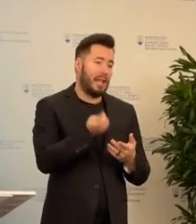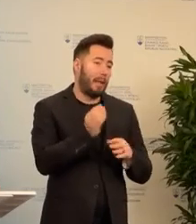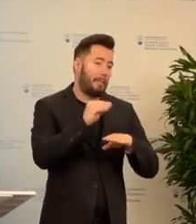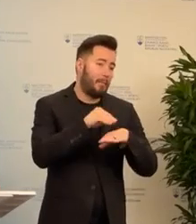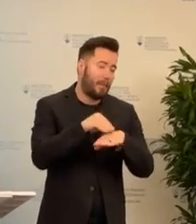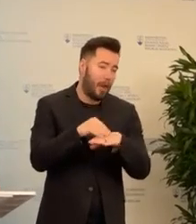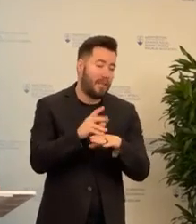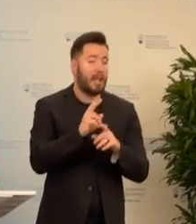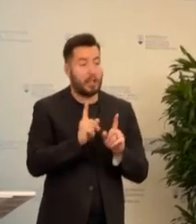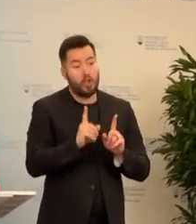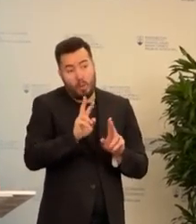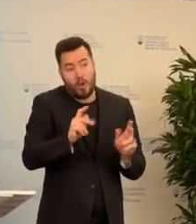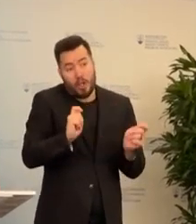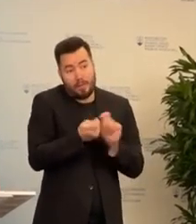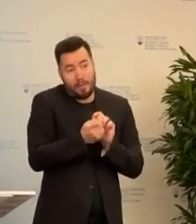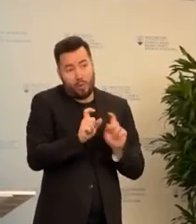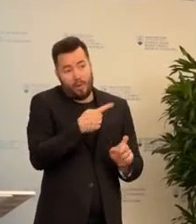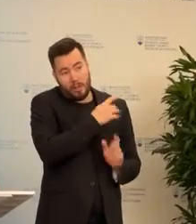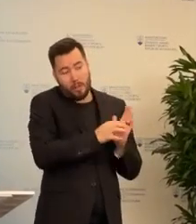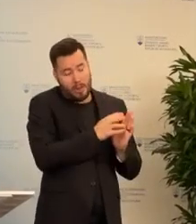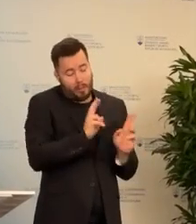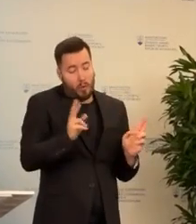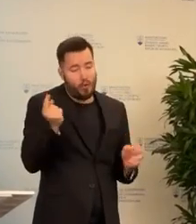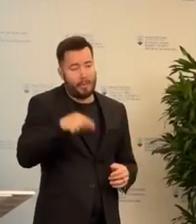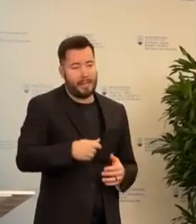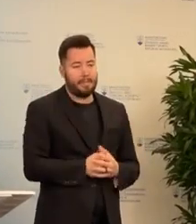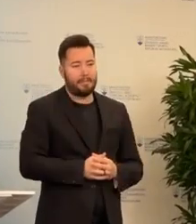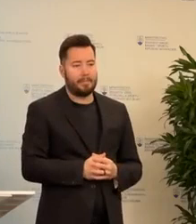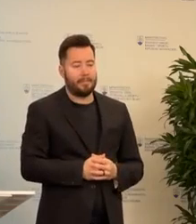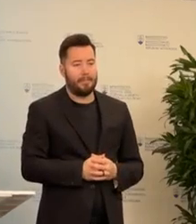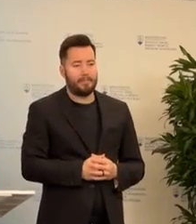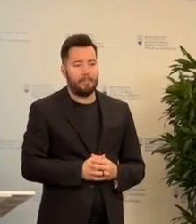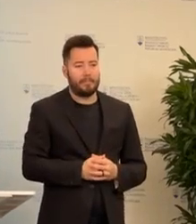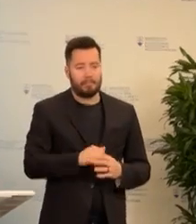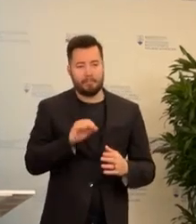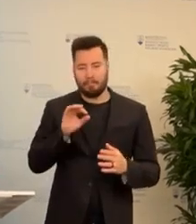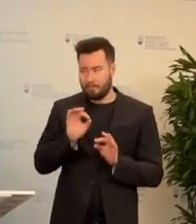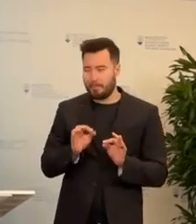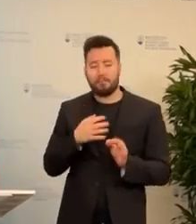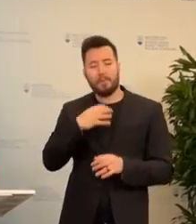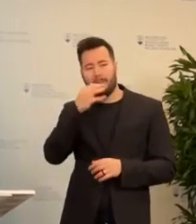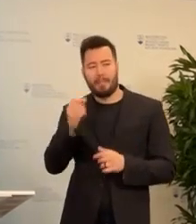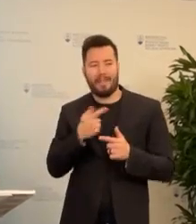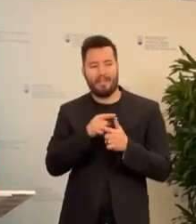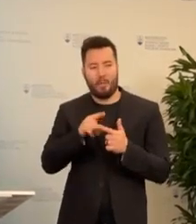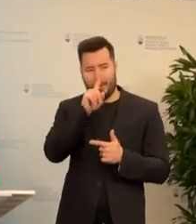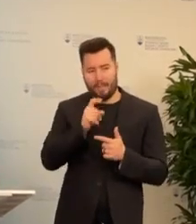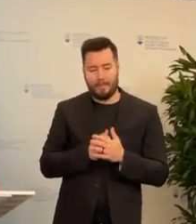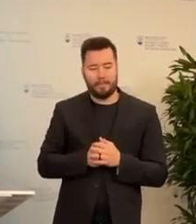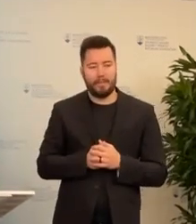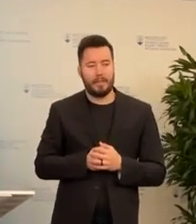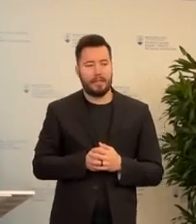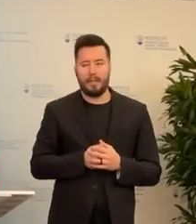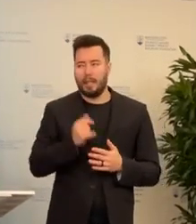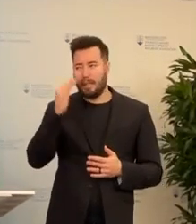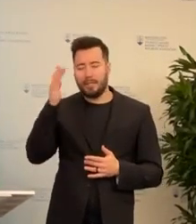budú meniť aj vplyvom toho, čo sa v súčasnosti deje. Áno, a ešte, ak dovolíte, poslal mi kolega otázky dve. Neplánujete znižiť